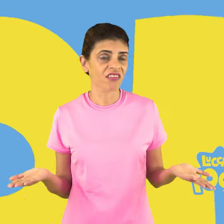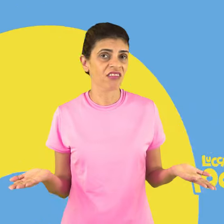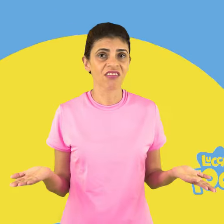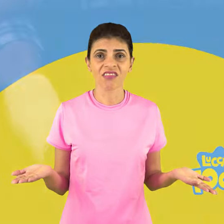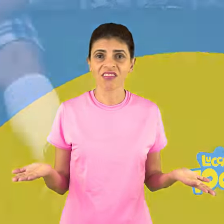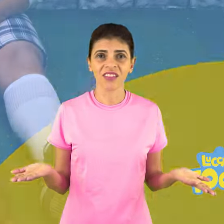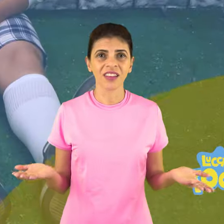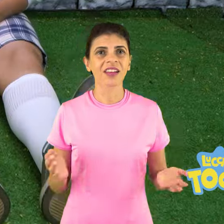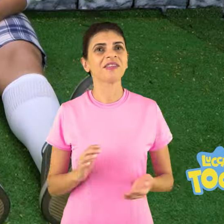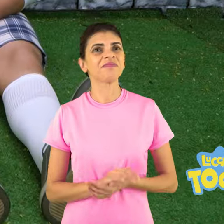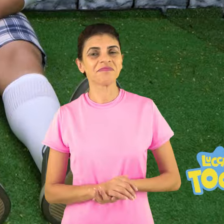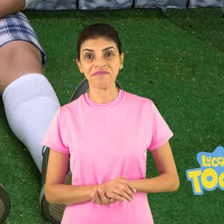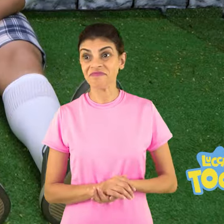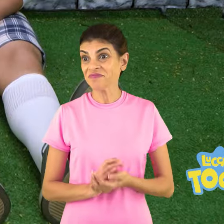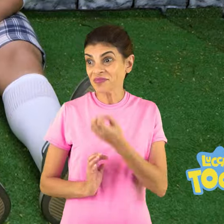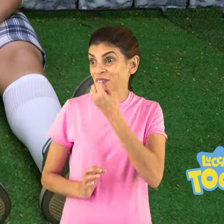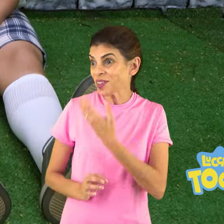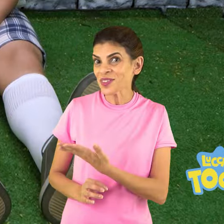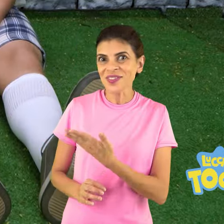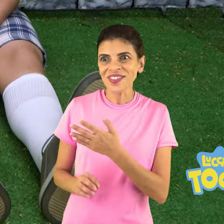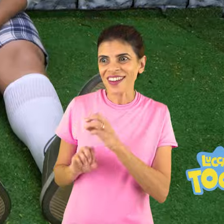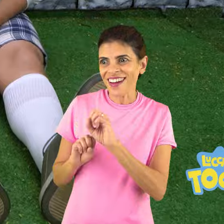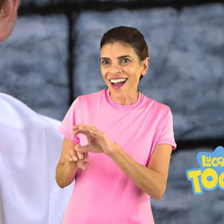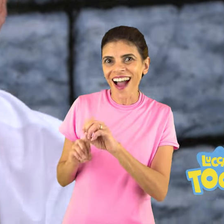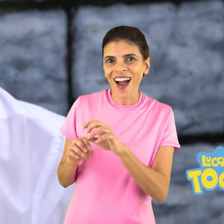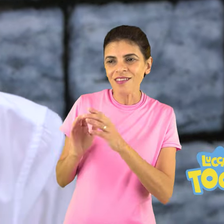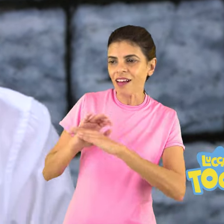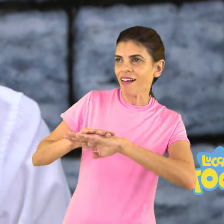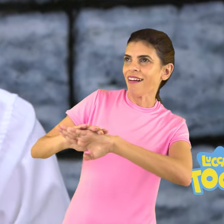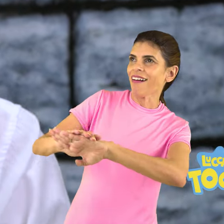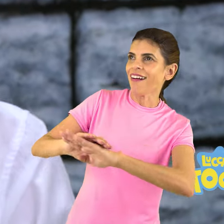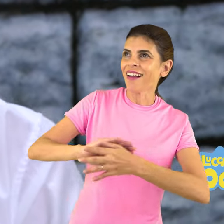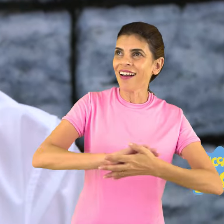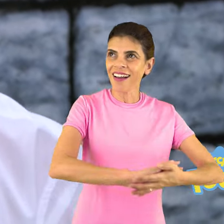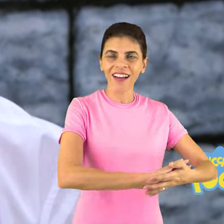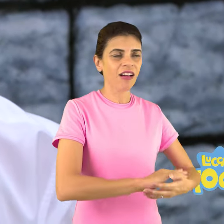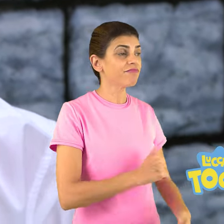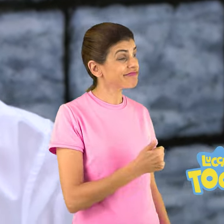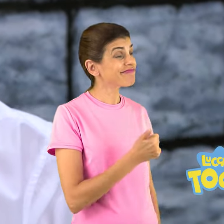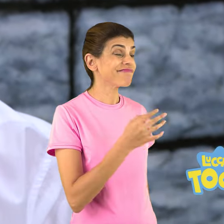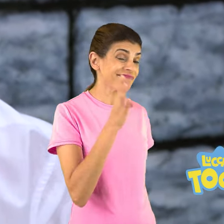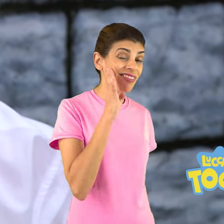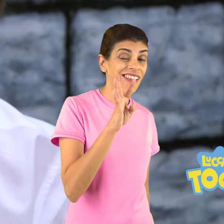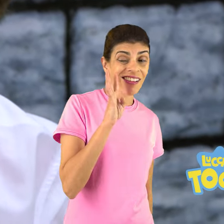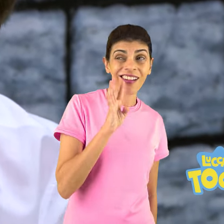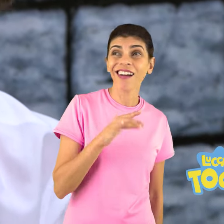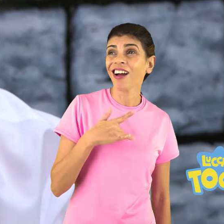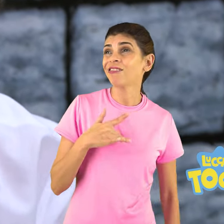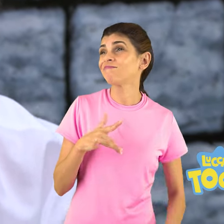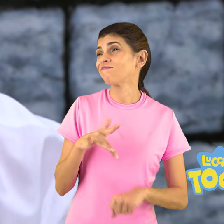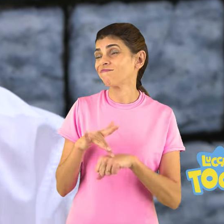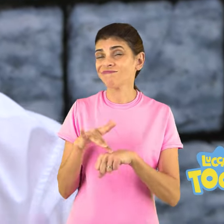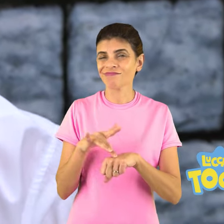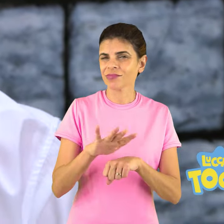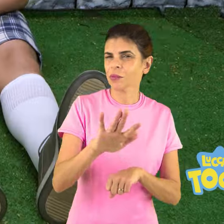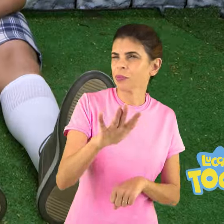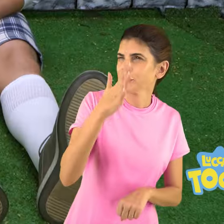E aí, Daniel, gostou da aula de alongamento? Ah, até que foi legal. Mas eu só não consigo entender uma coisa. O quê?